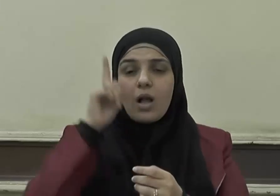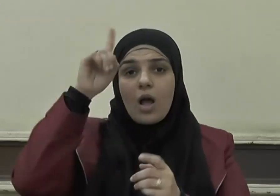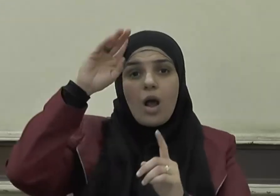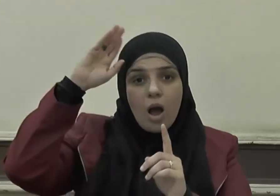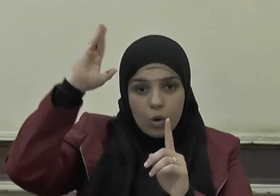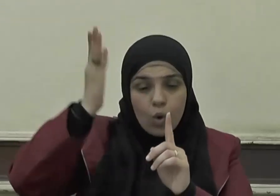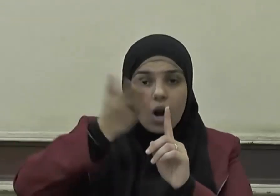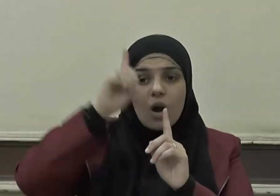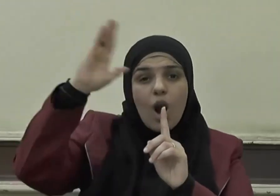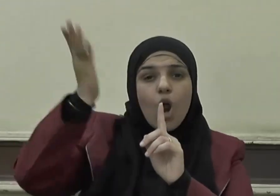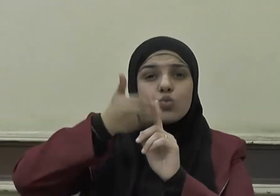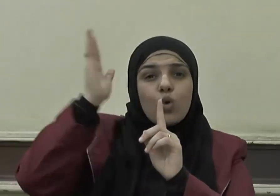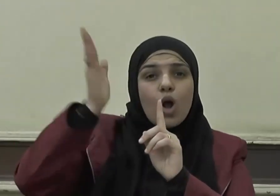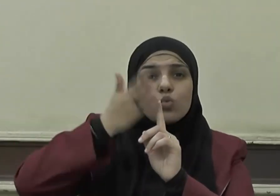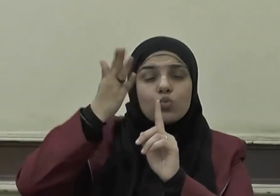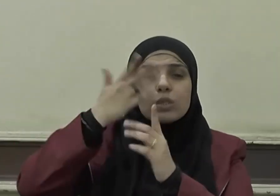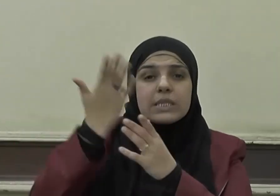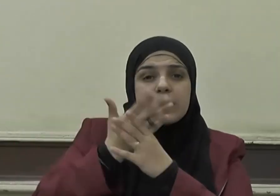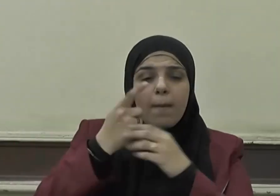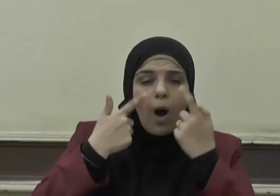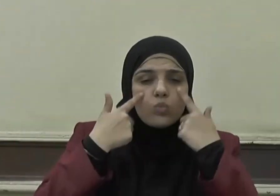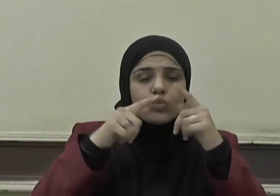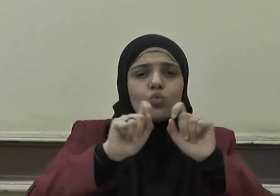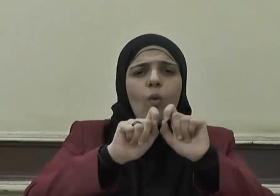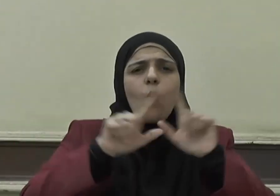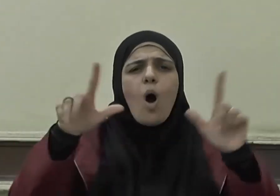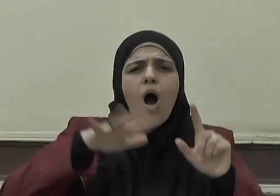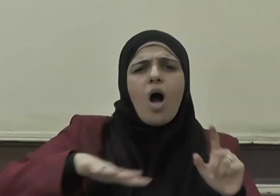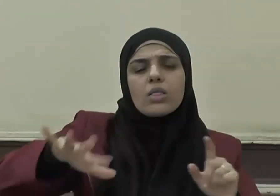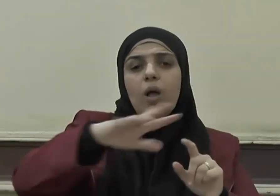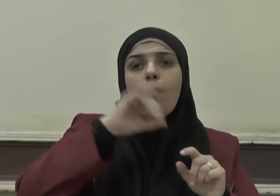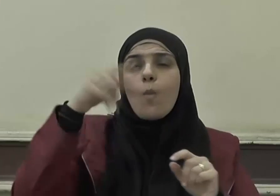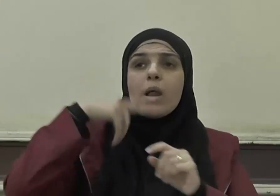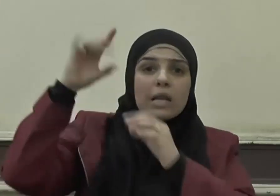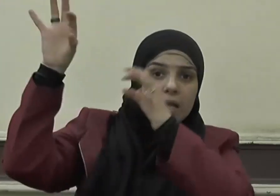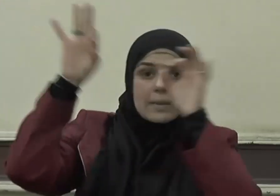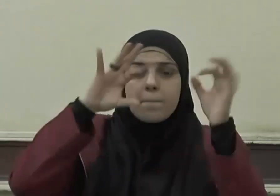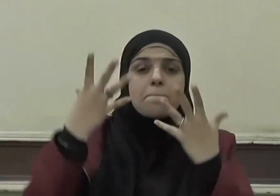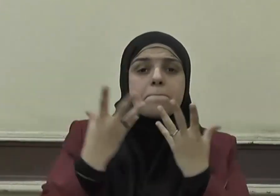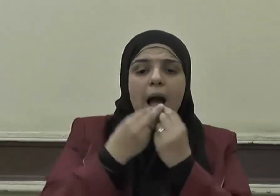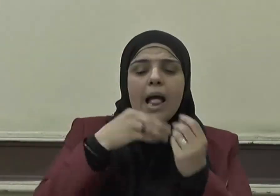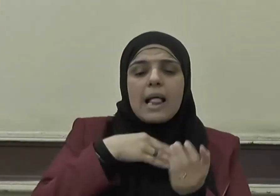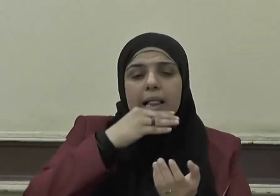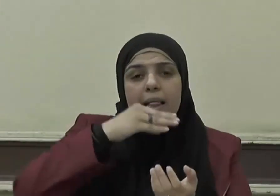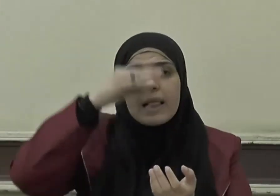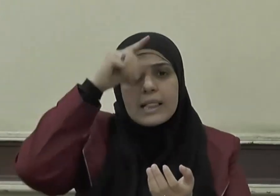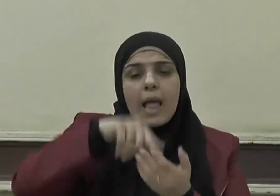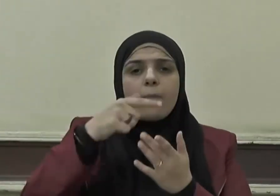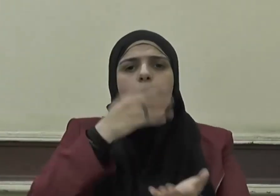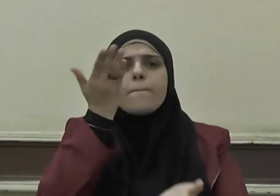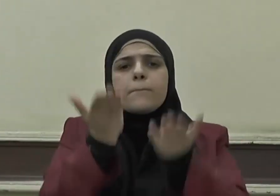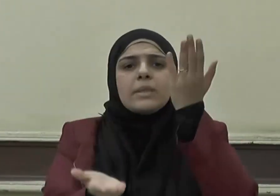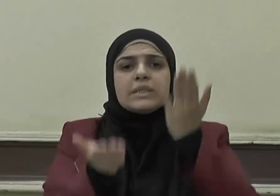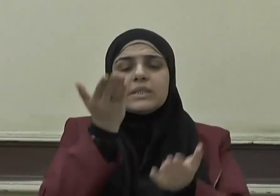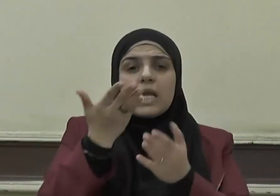أرسلنا رسلنا بالبينات وأنزلنا معهم الكتاب والميزان ليقوم